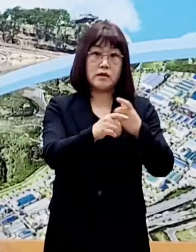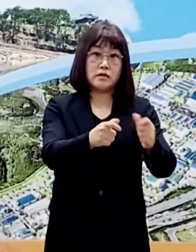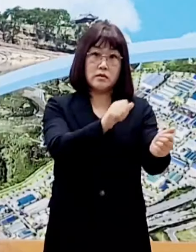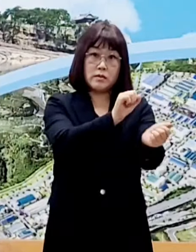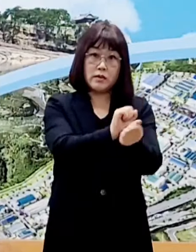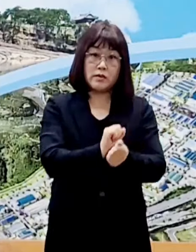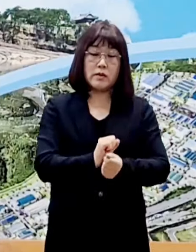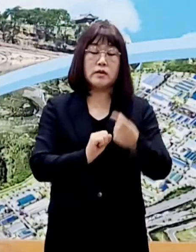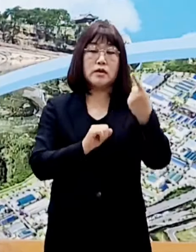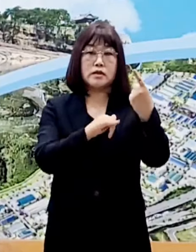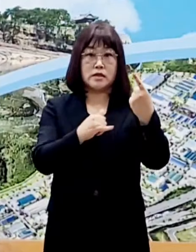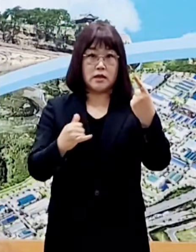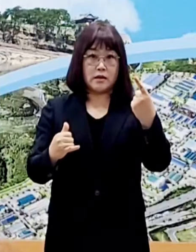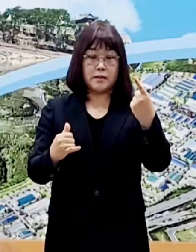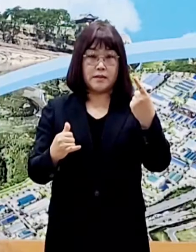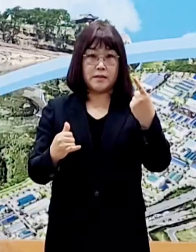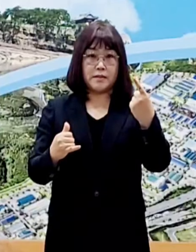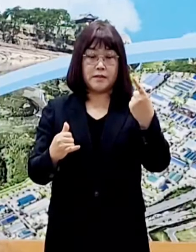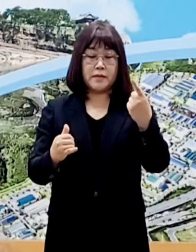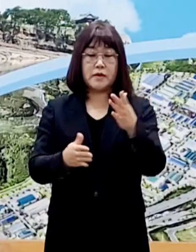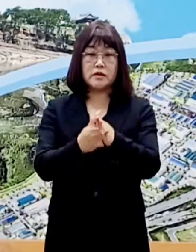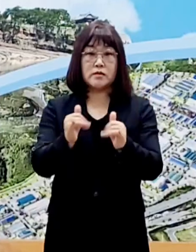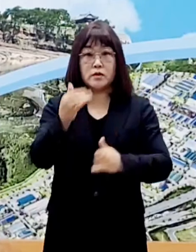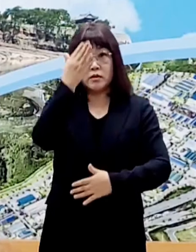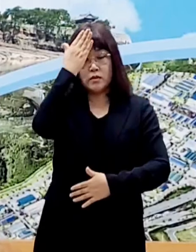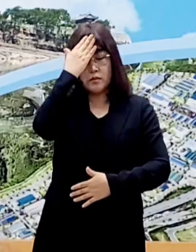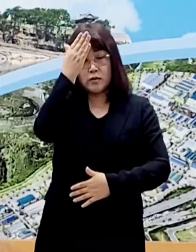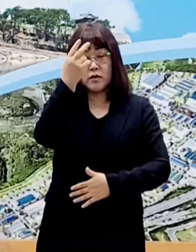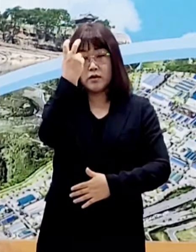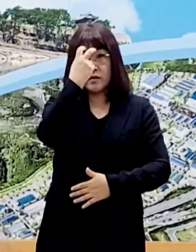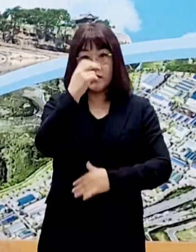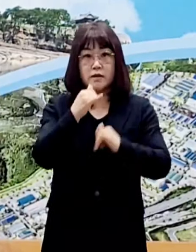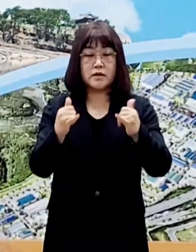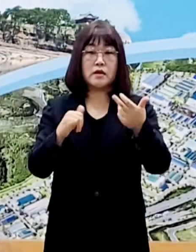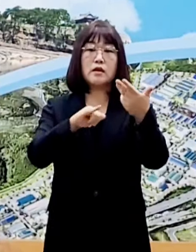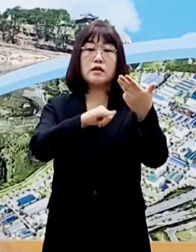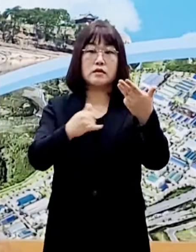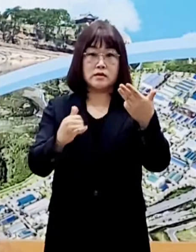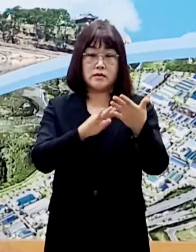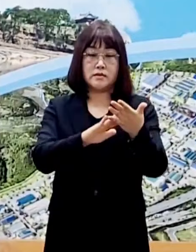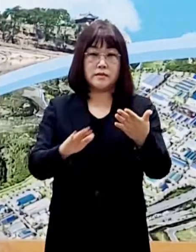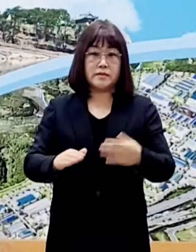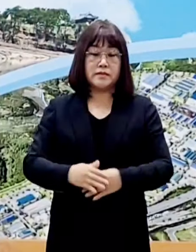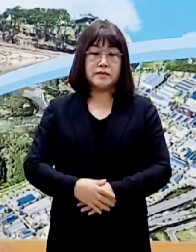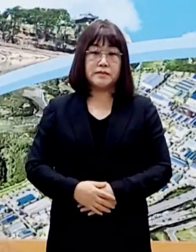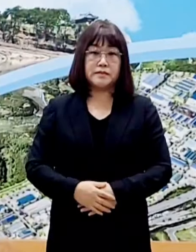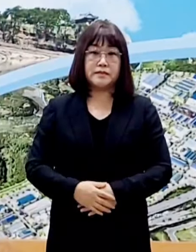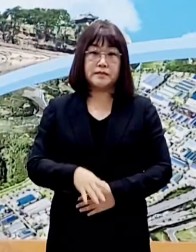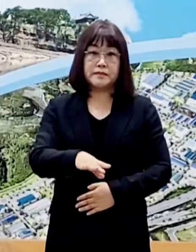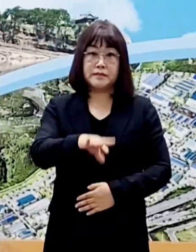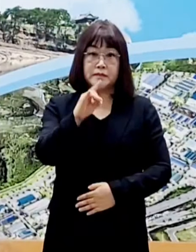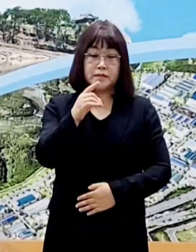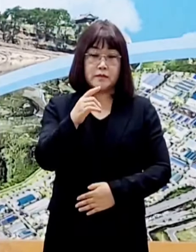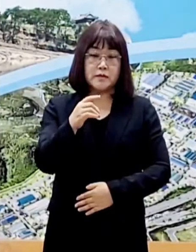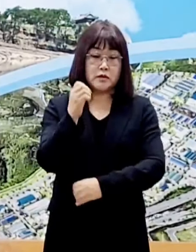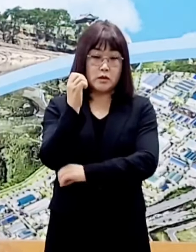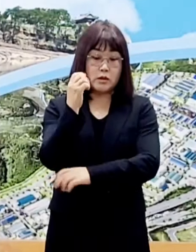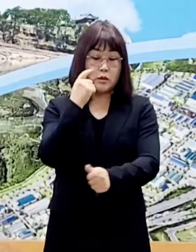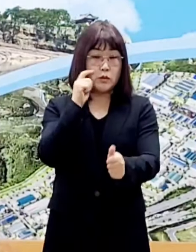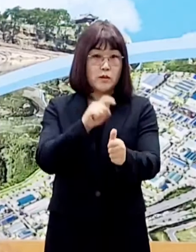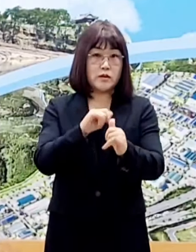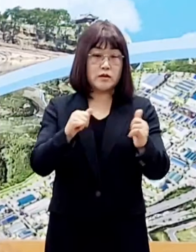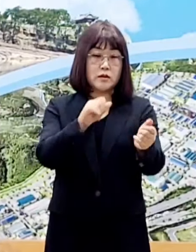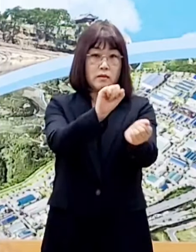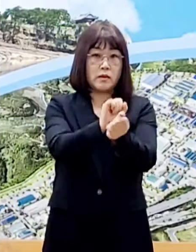확진자의 접촉자 1명, 시민 무료 선제 검사자 8명입니다. 먼저 기 확진자 및